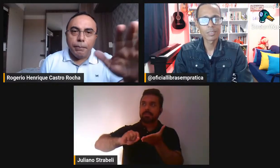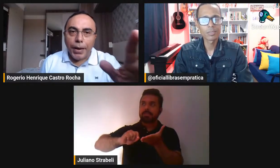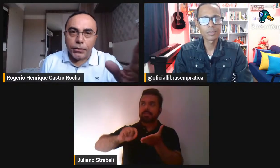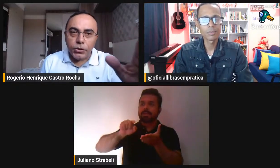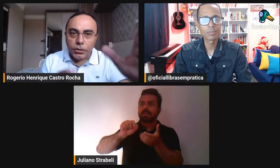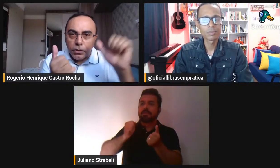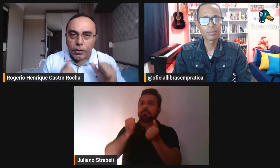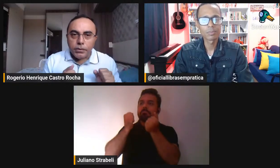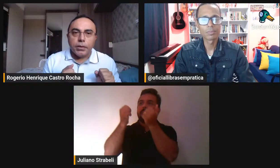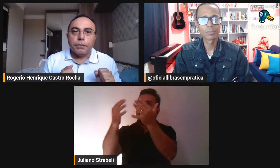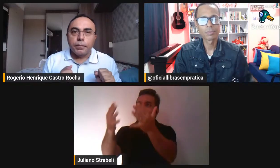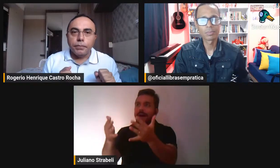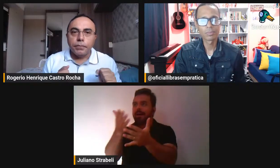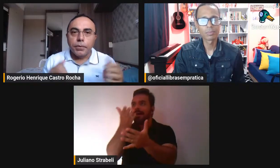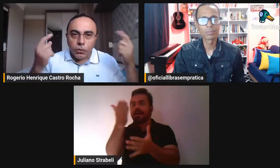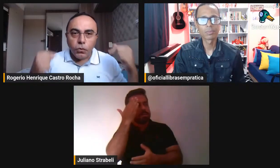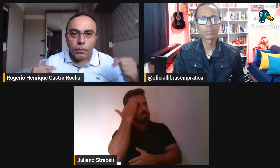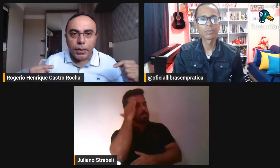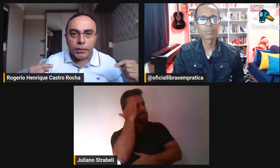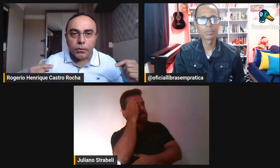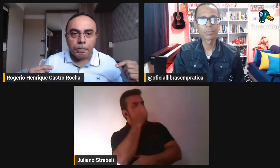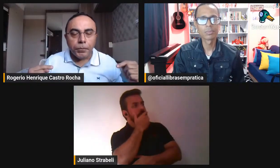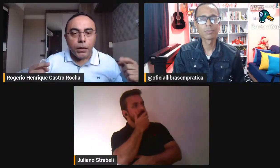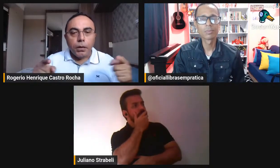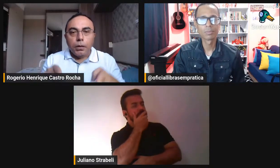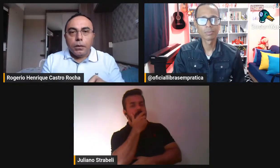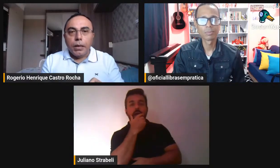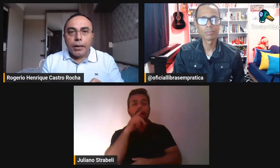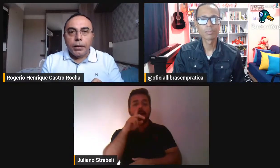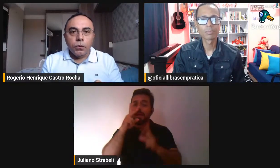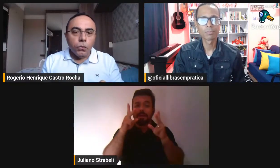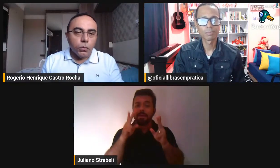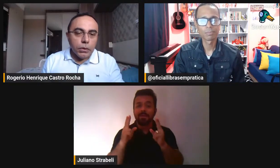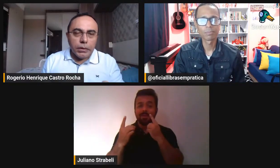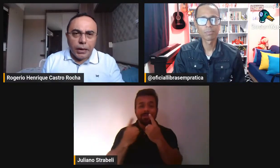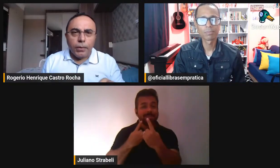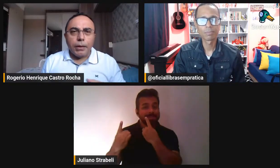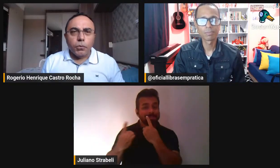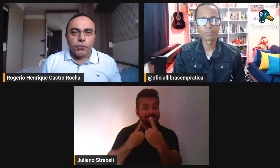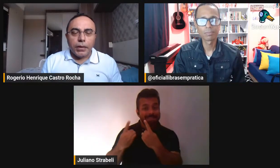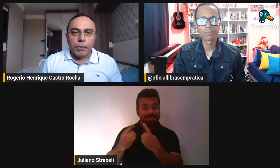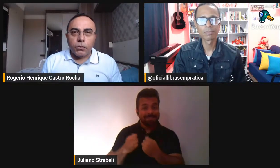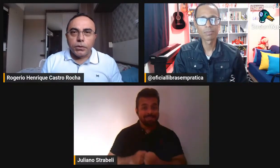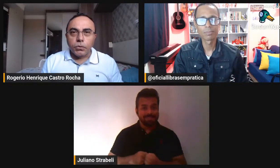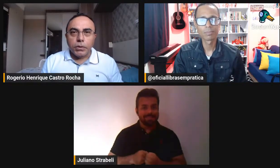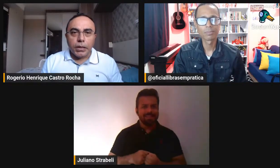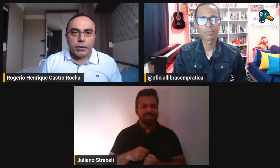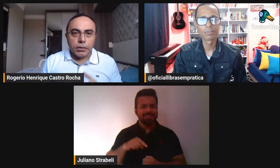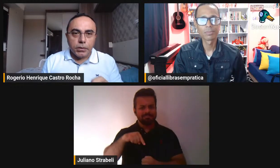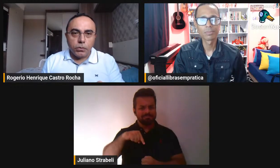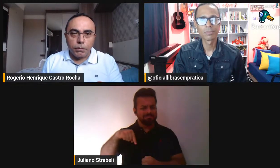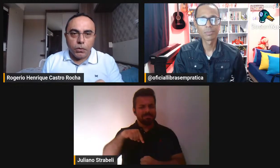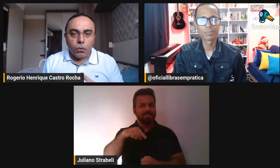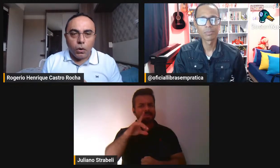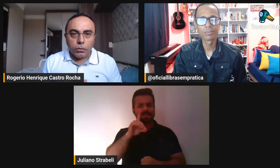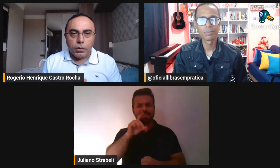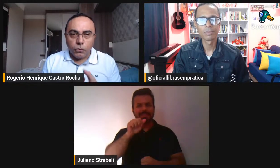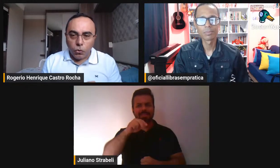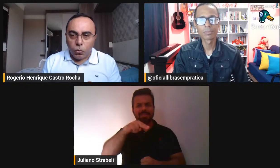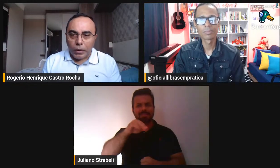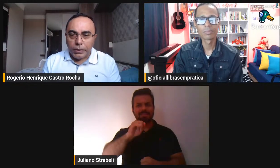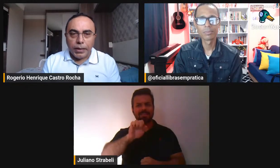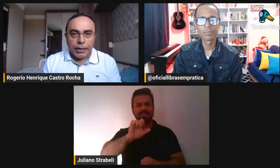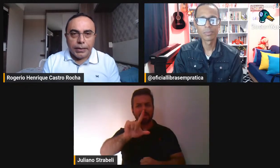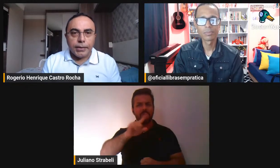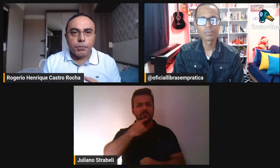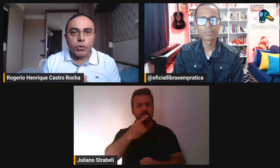quando ele rebate e eu recebo e eu compreendo. E aí o Daniel acabou de falar uma coisa muito interessante que eu também concordo. Ele